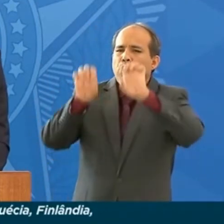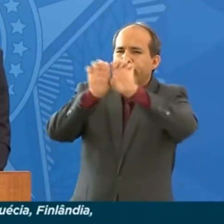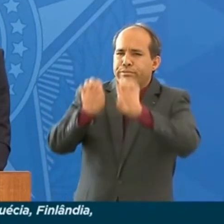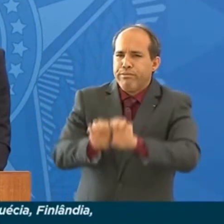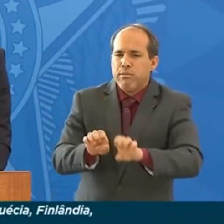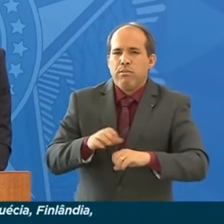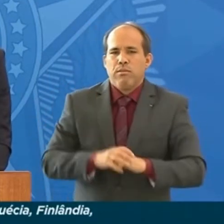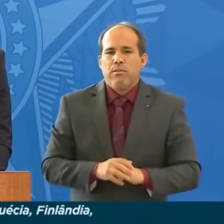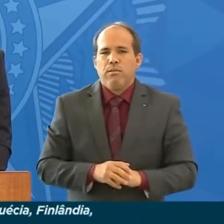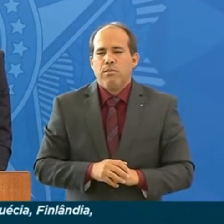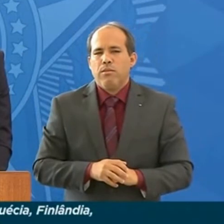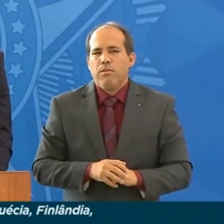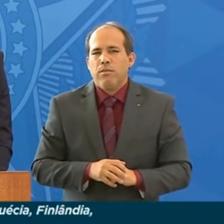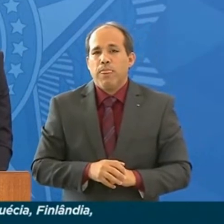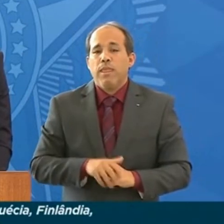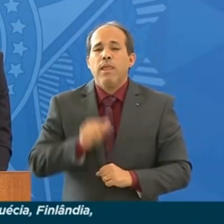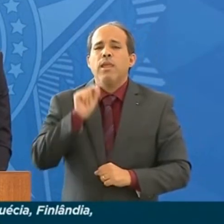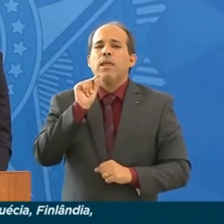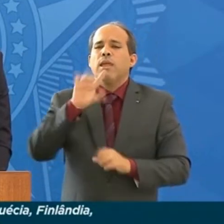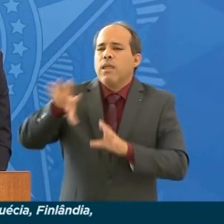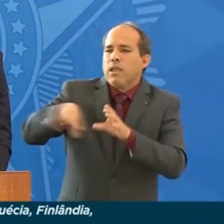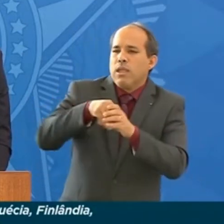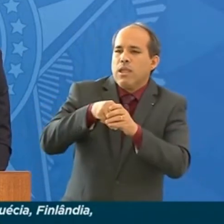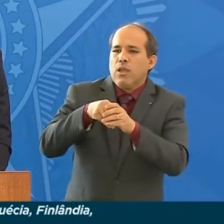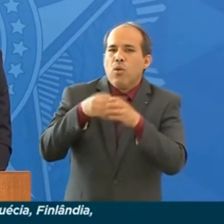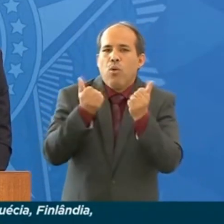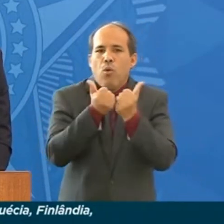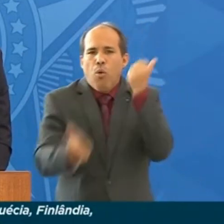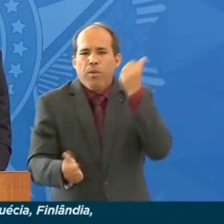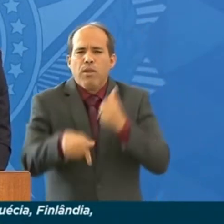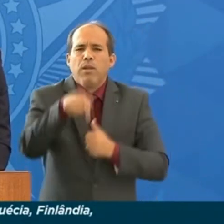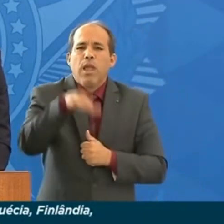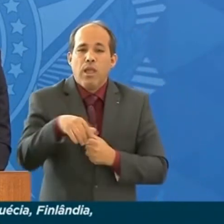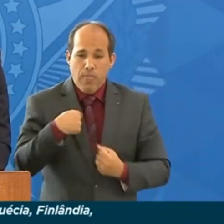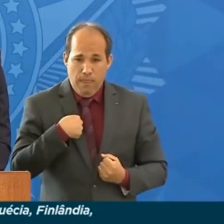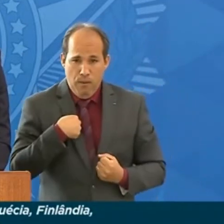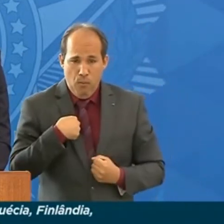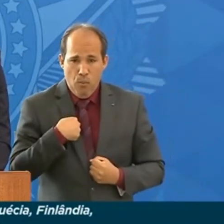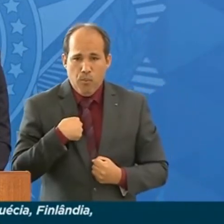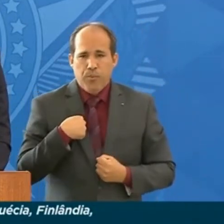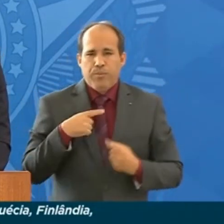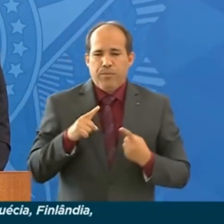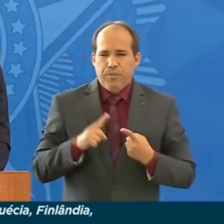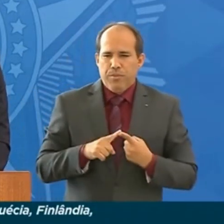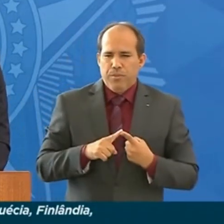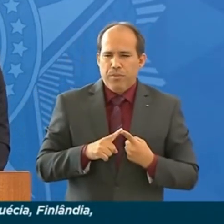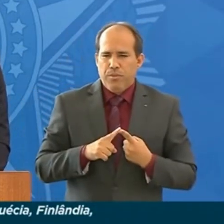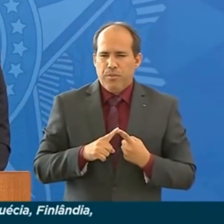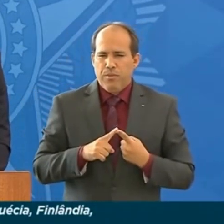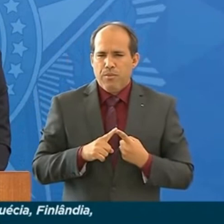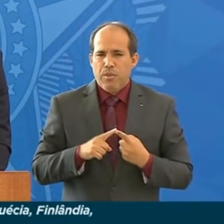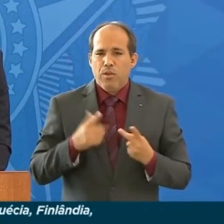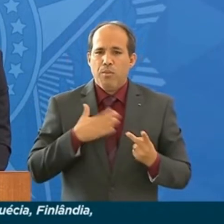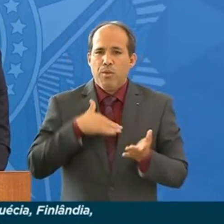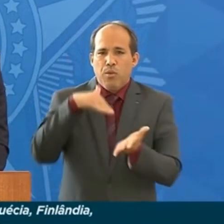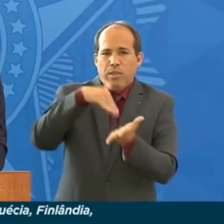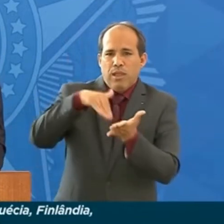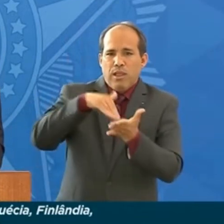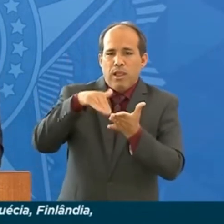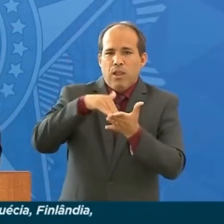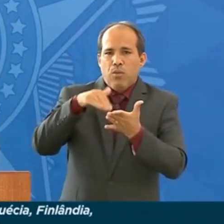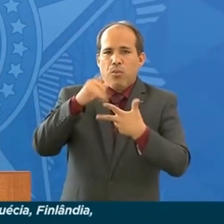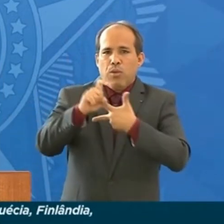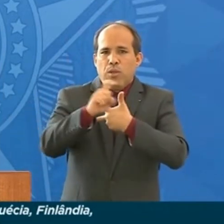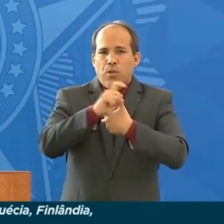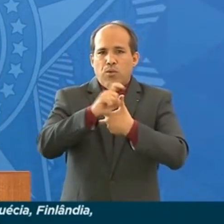Quem irá fazer parte dessa missão? Vai eu, o meu secretário-executivo,